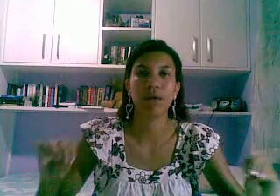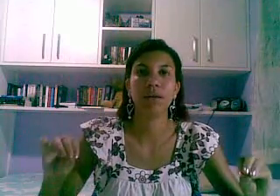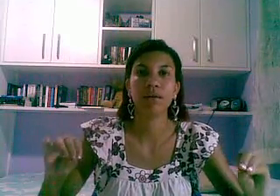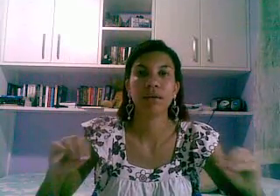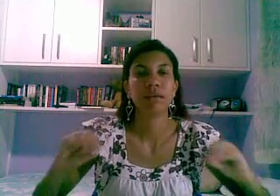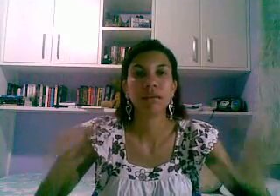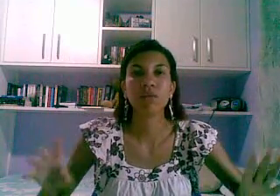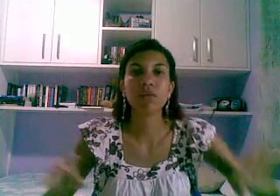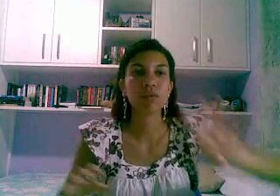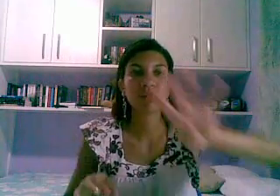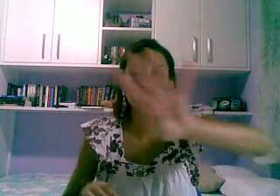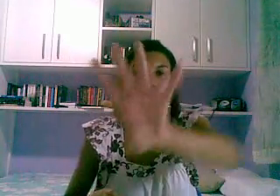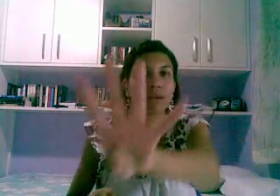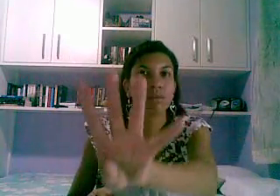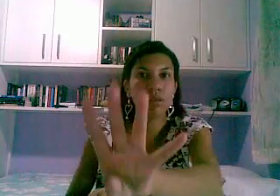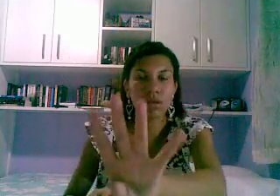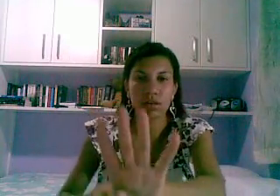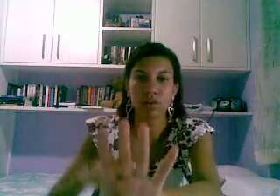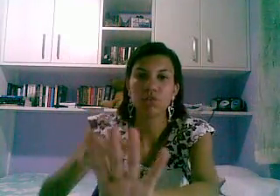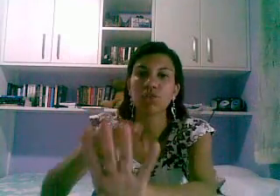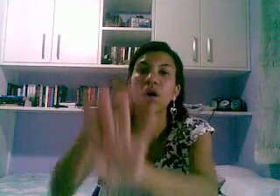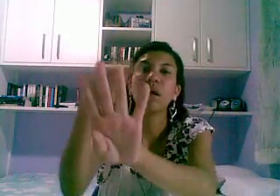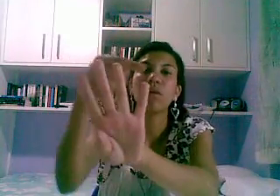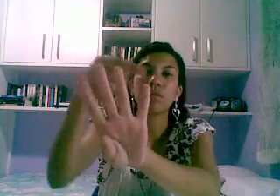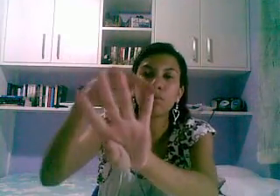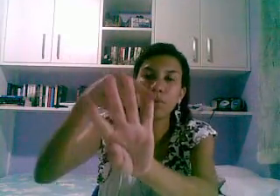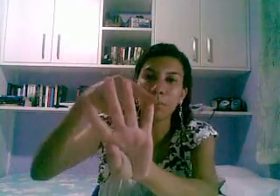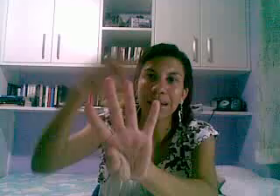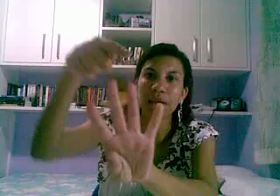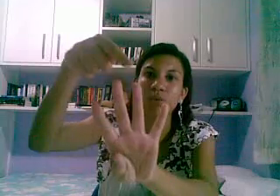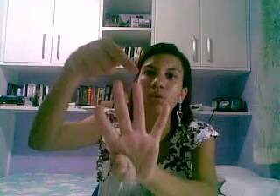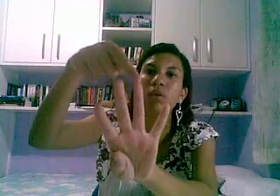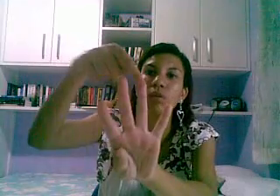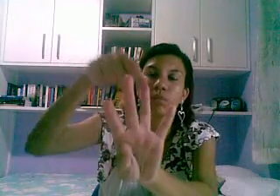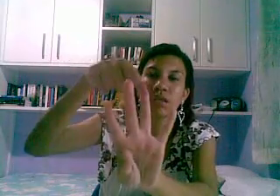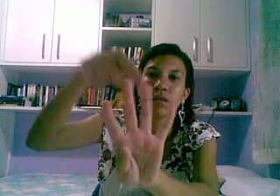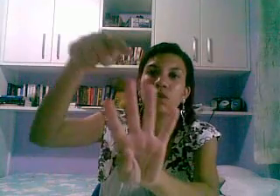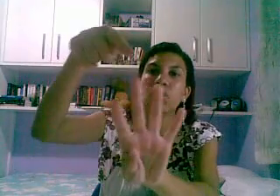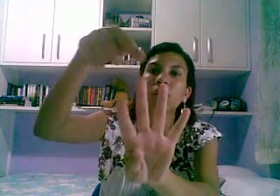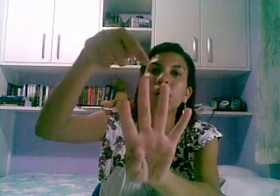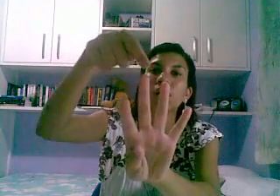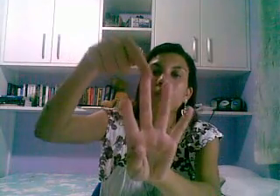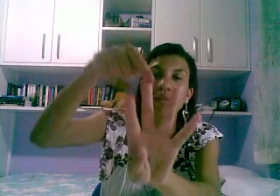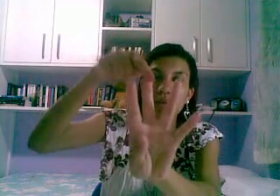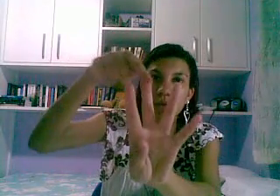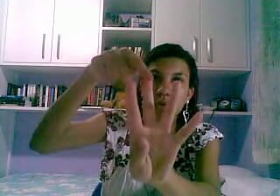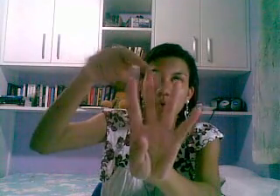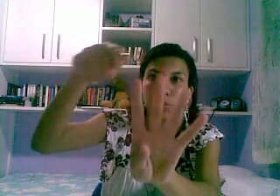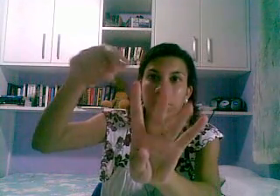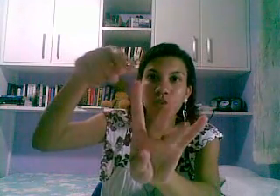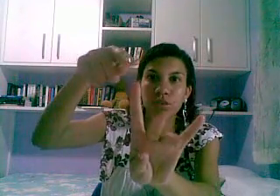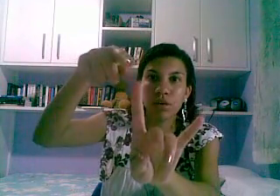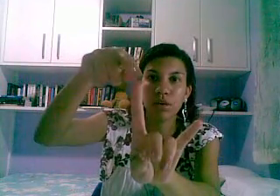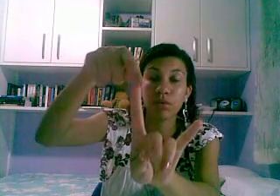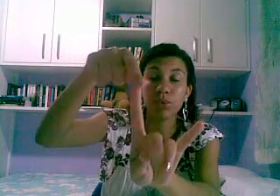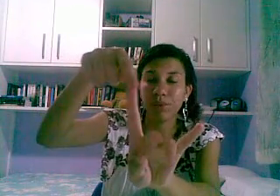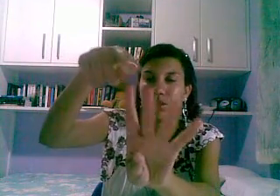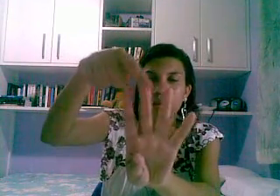mole então são esses quatro itenzinhos nome completo, nome de seguidor, seguidor do twitter do twitter,